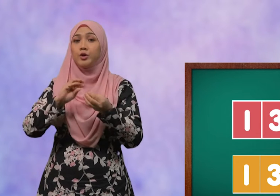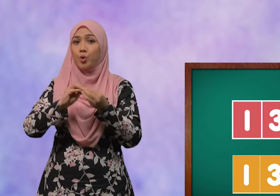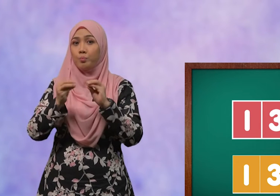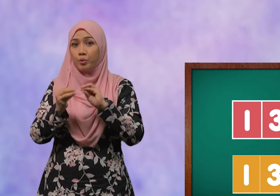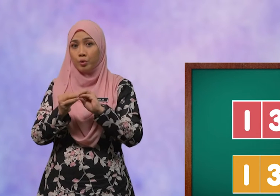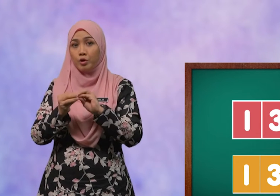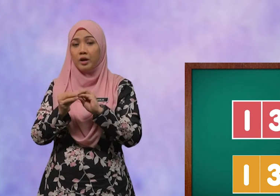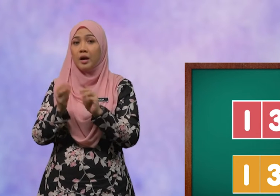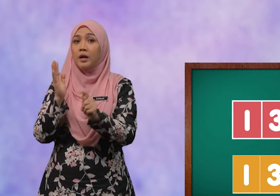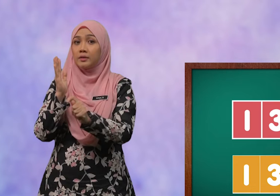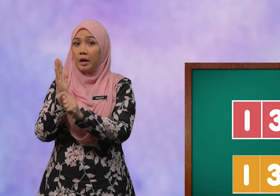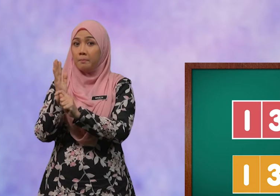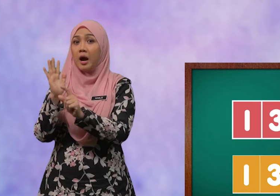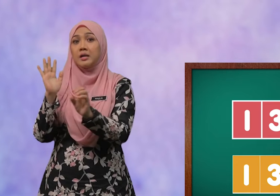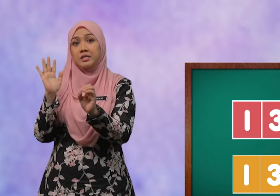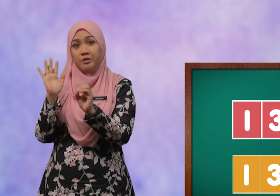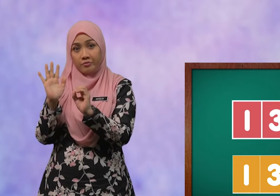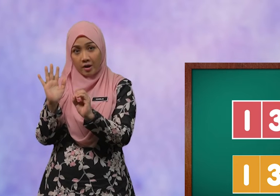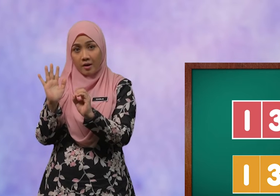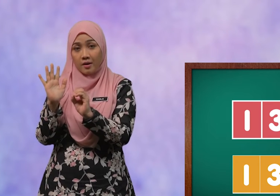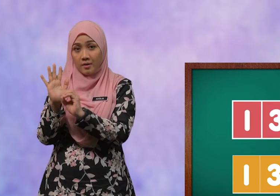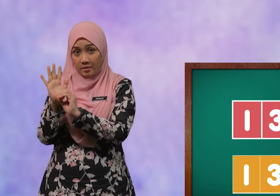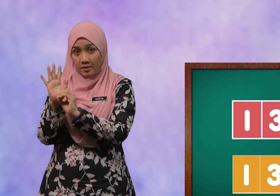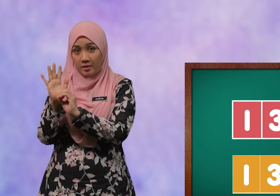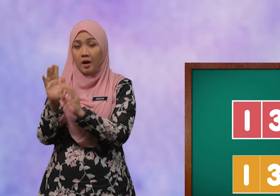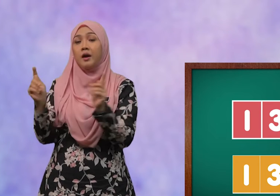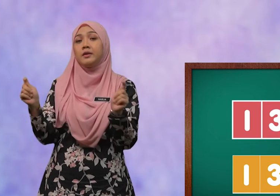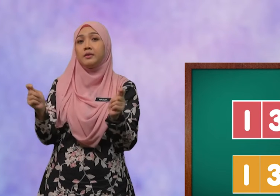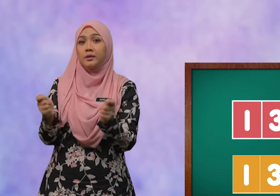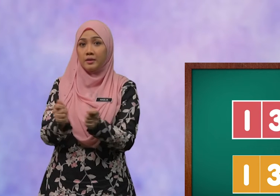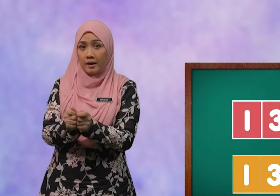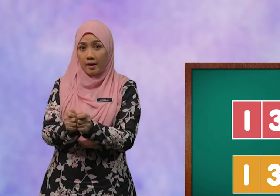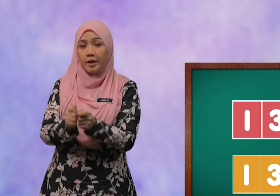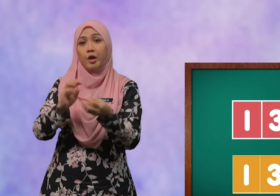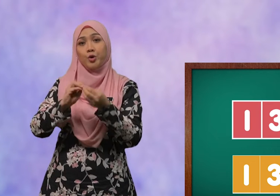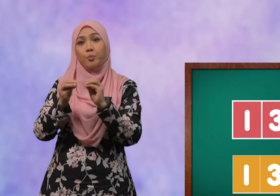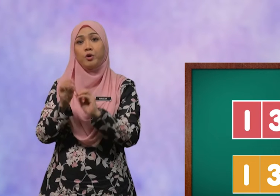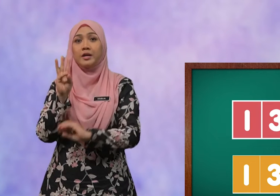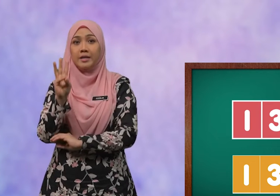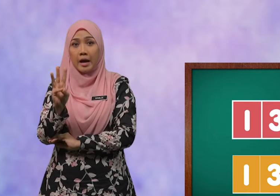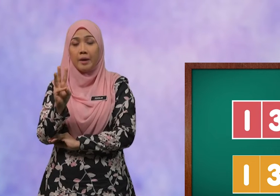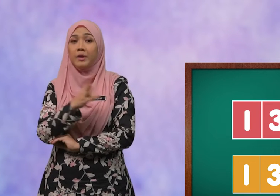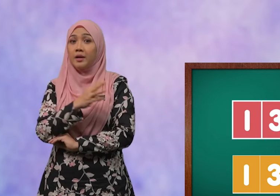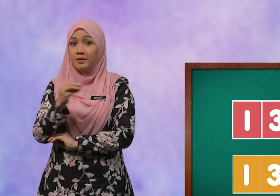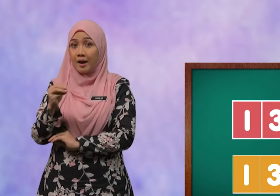nombor tambah sifar. Dengan nombor enam dan